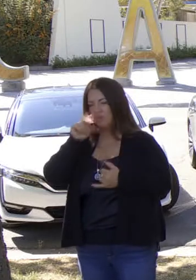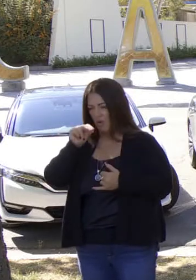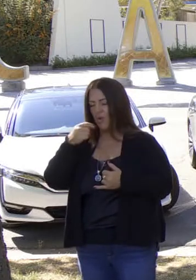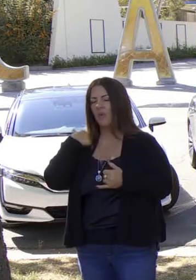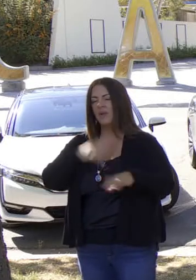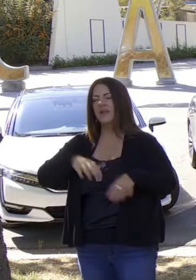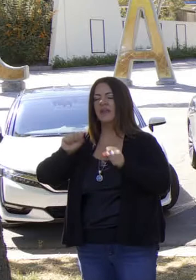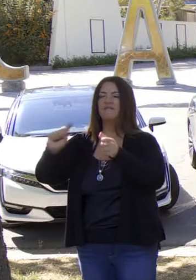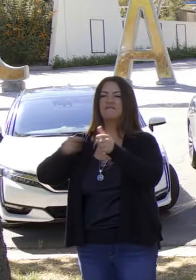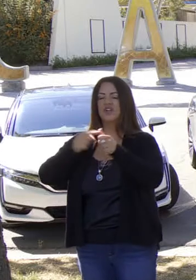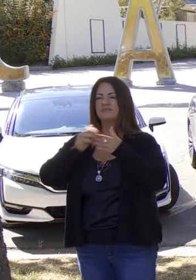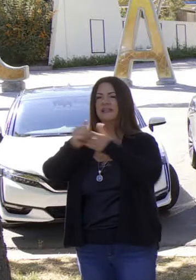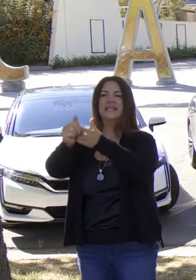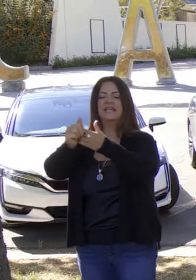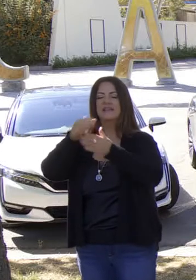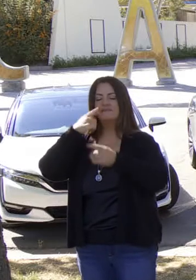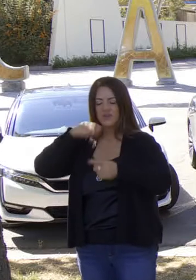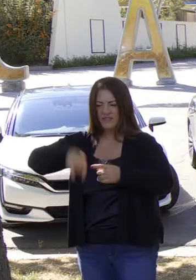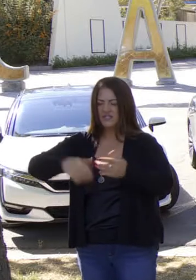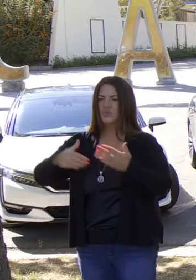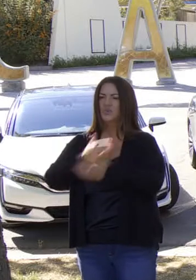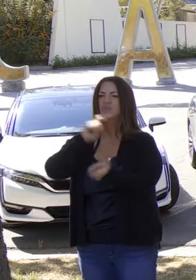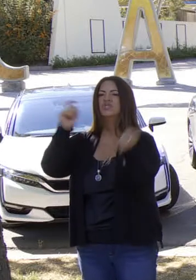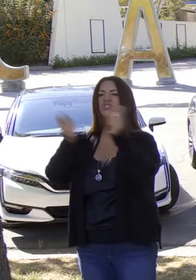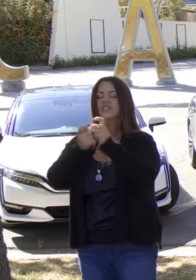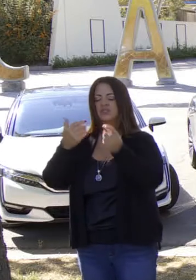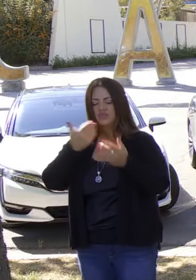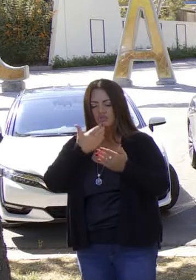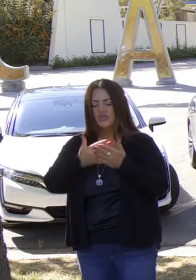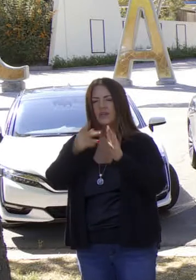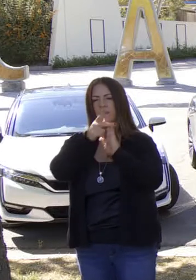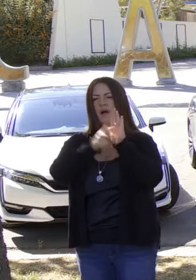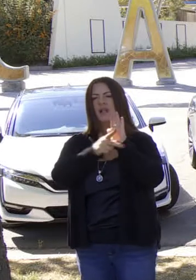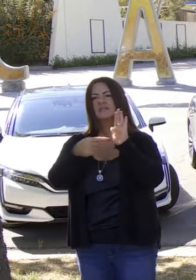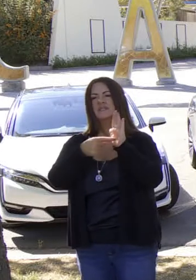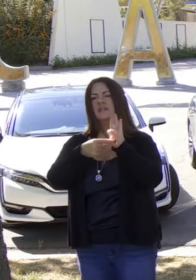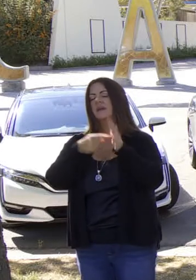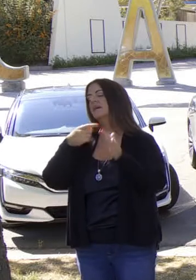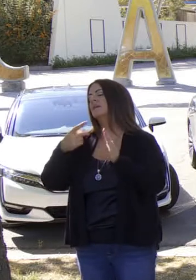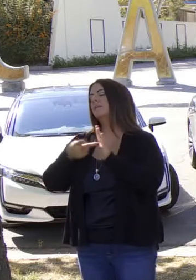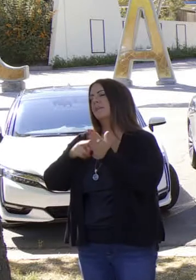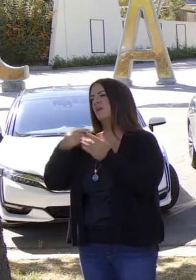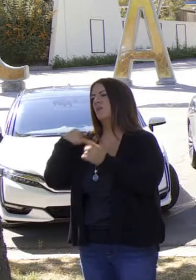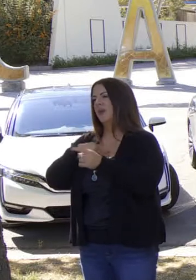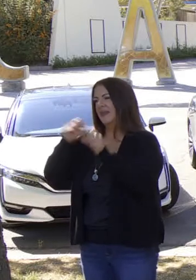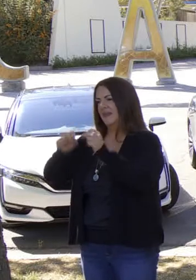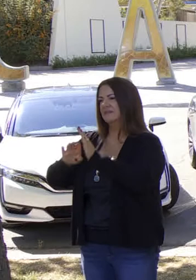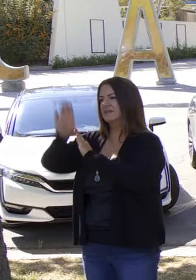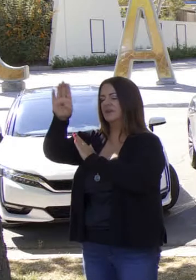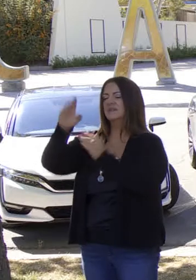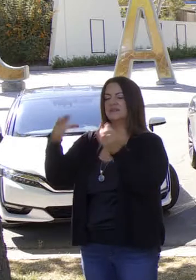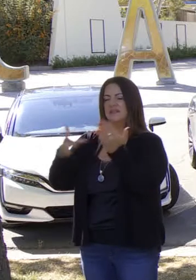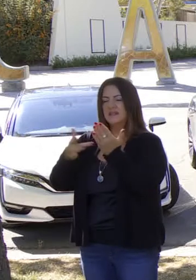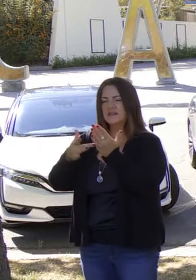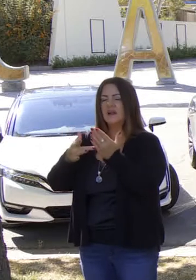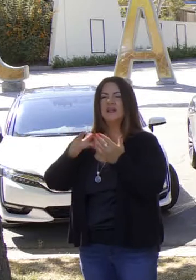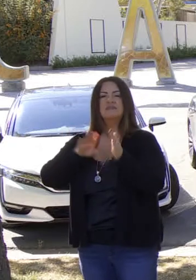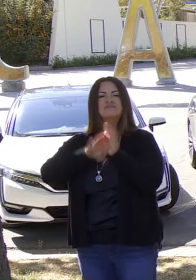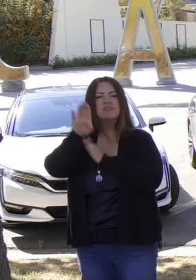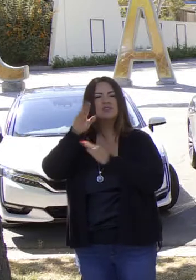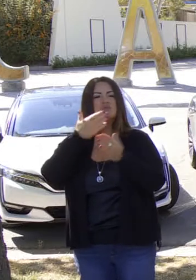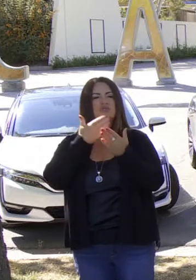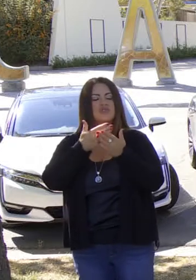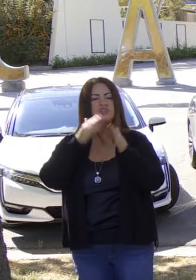este cambio acelerado con buenas normas, nueva política, acelerando